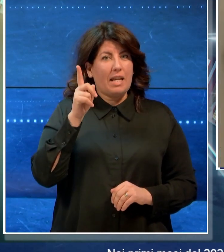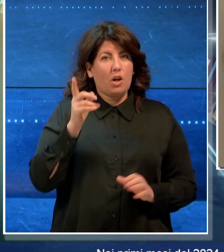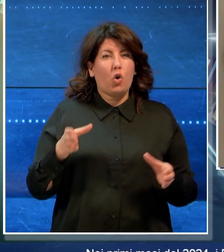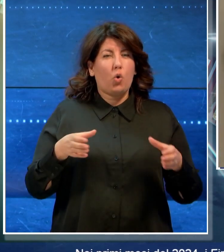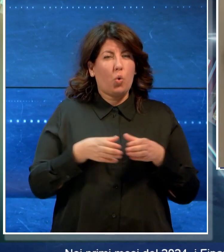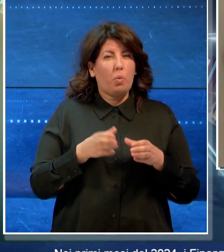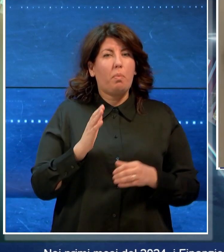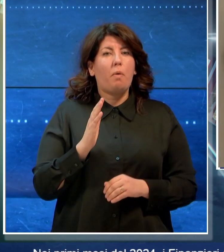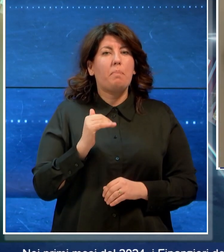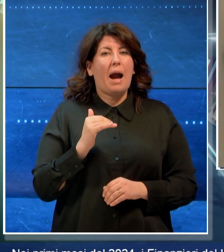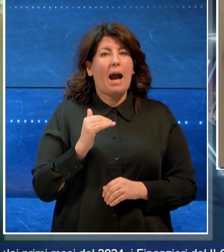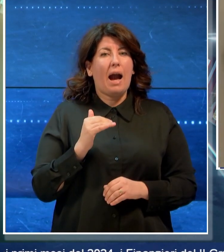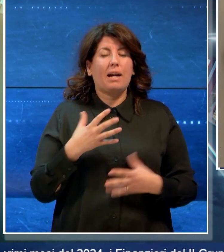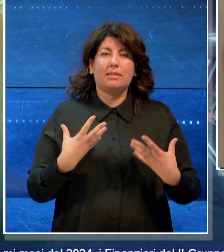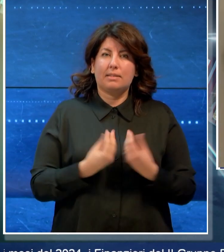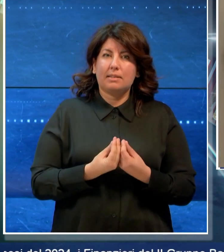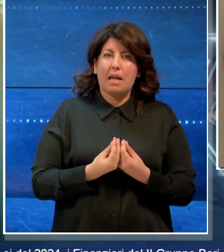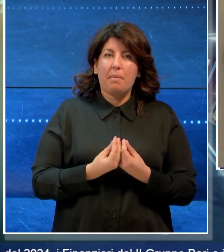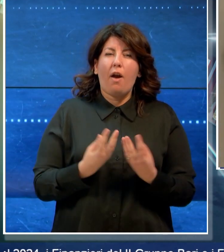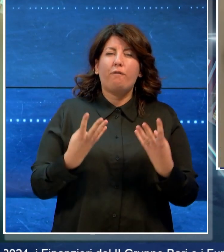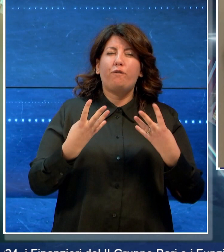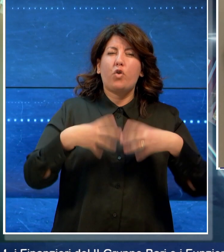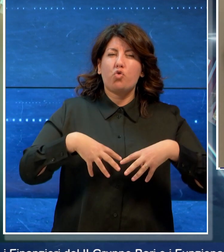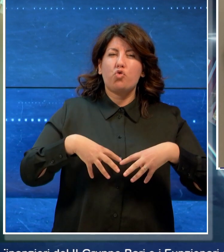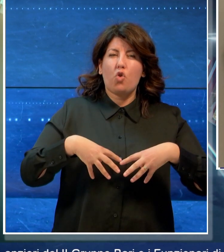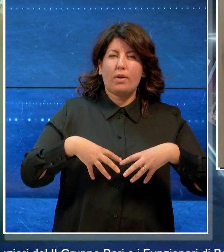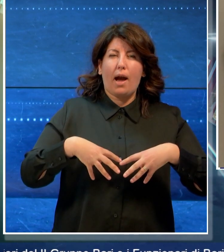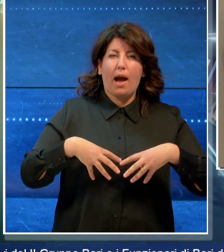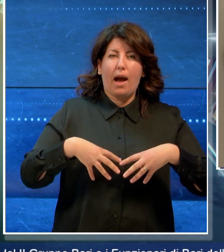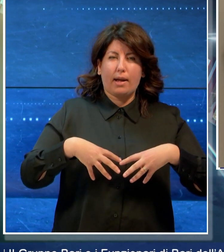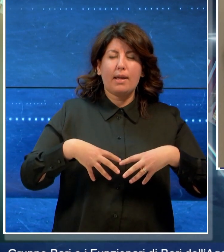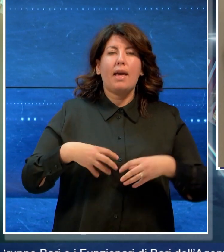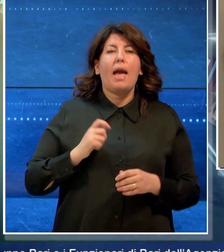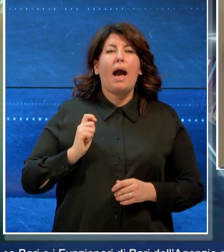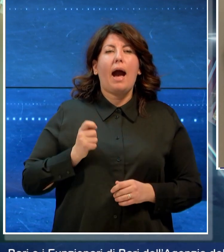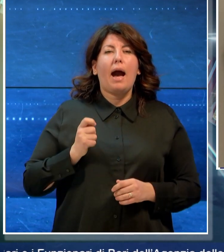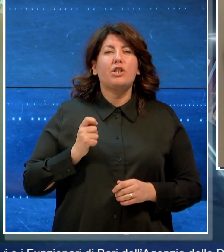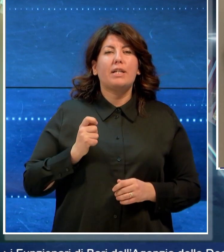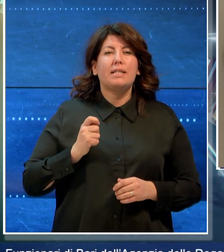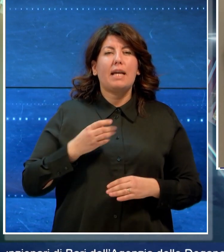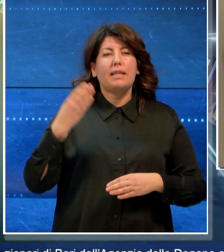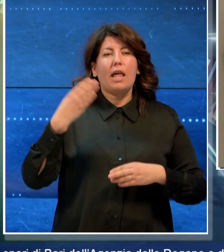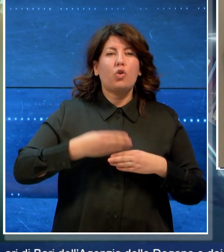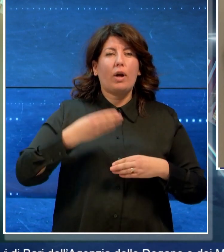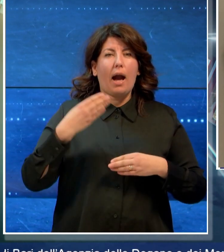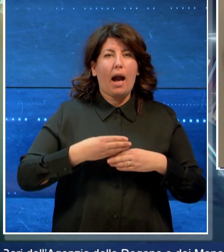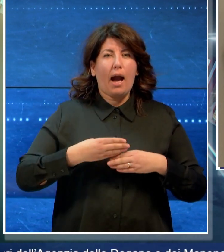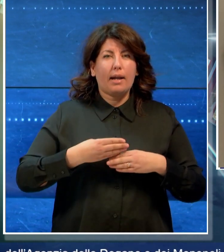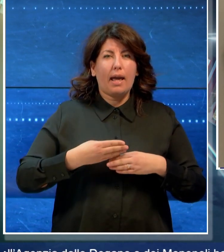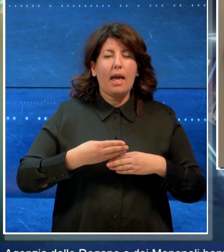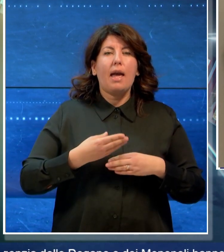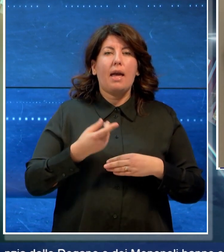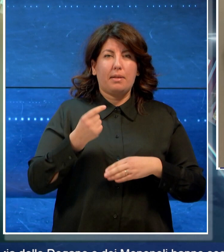Bari e i funzionari di Bari della Agenzia delle Dogane e dei